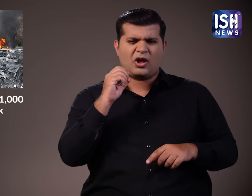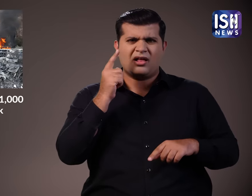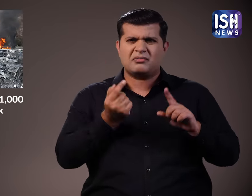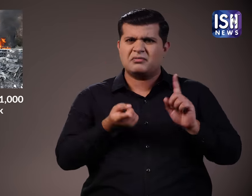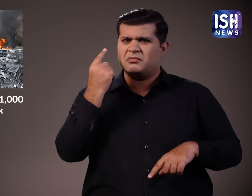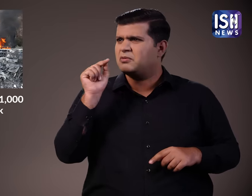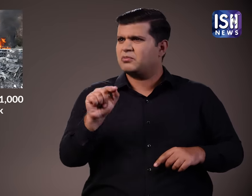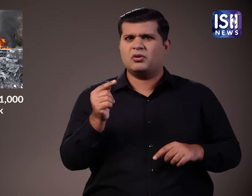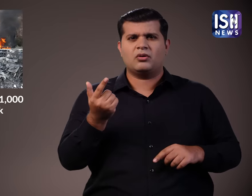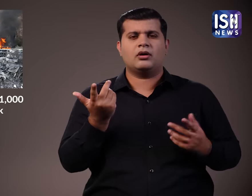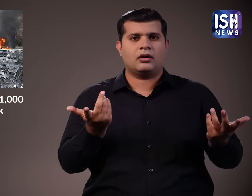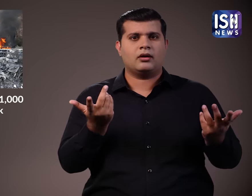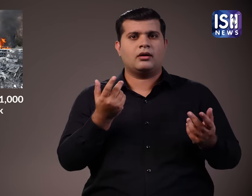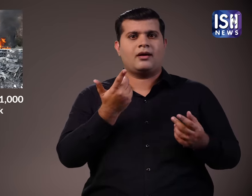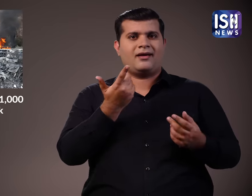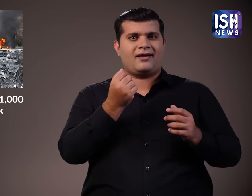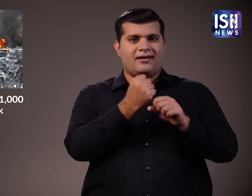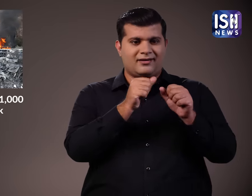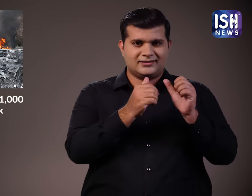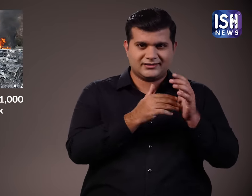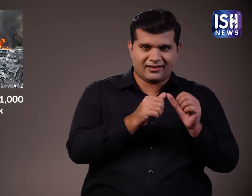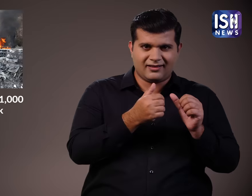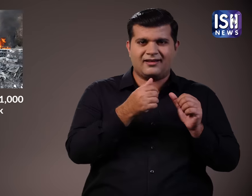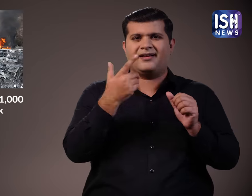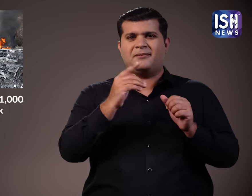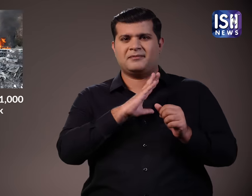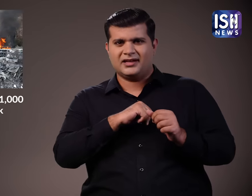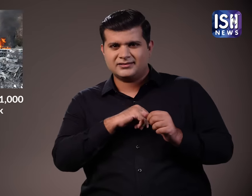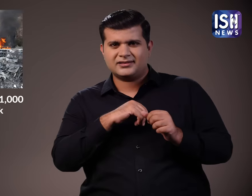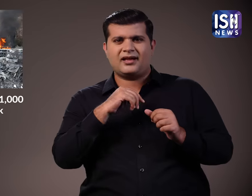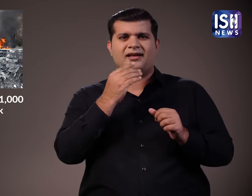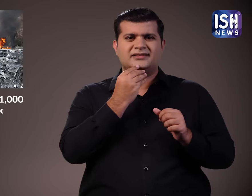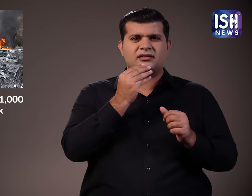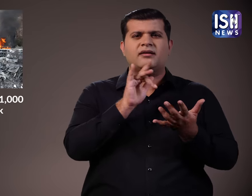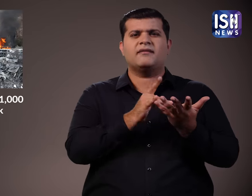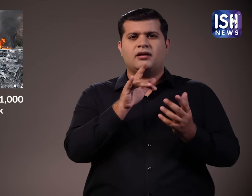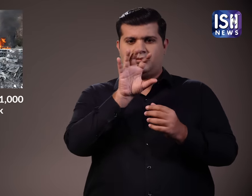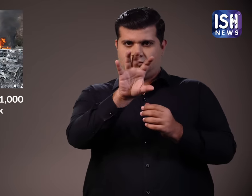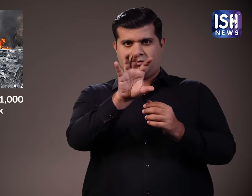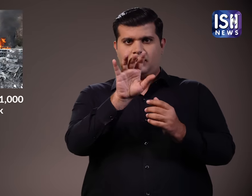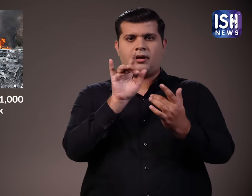इसराइल, फिलिस्तीन, गाजा पट्टी, मध्यपूर्वक के देश होने के कारण तेल की किमते बढ़ गई है